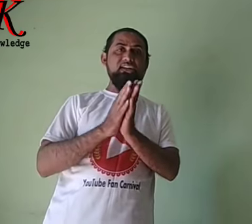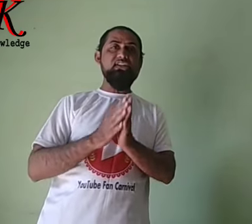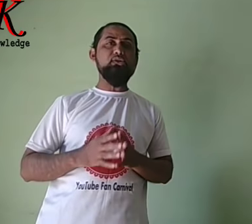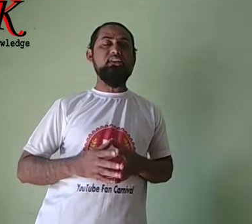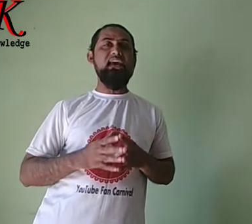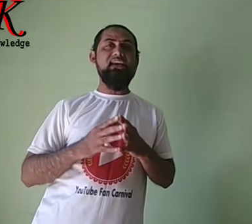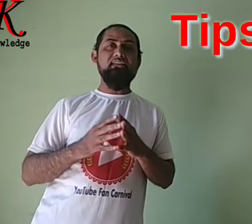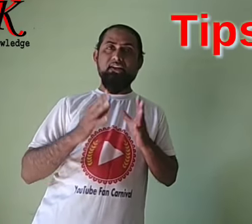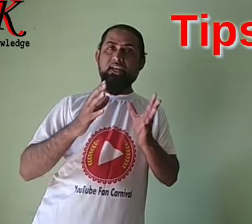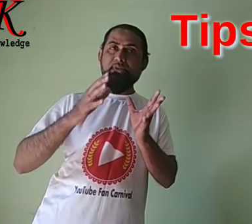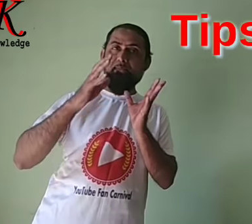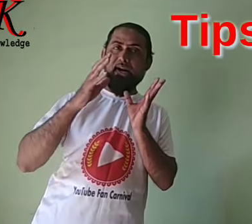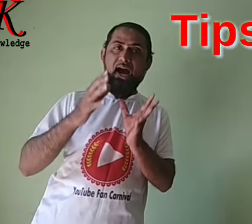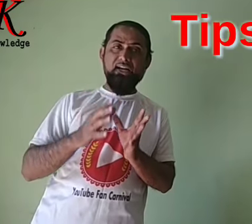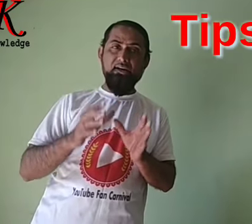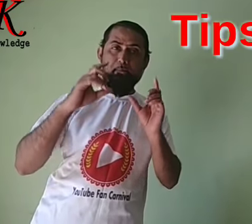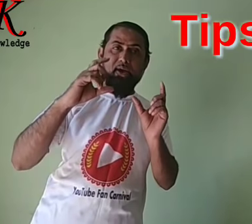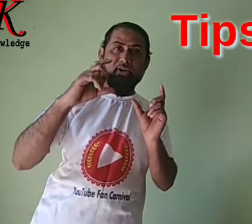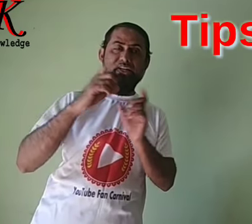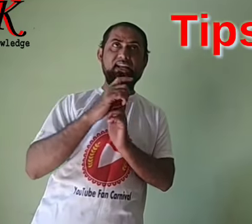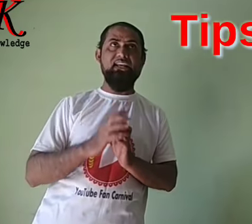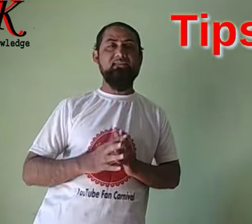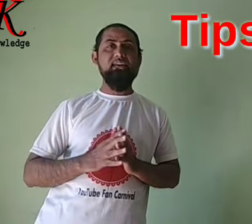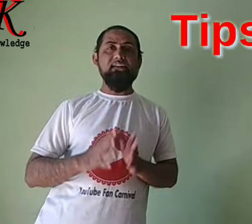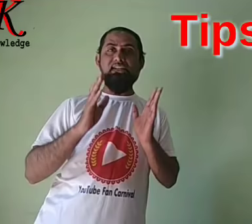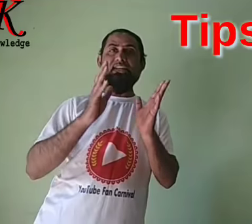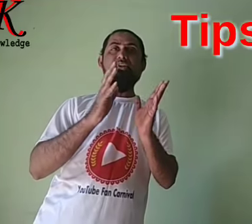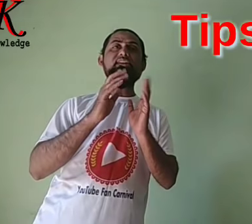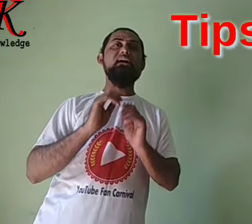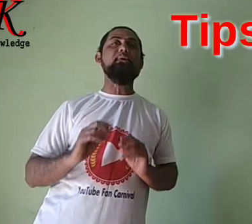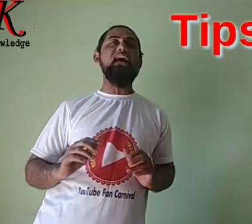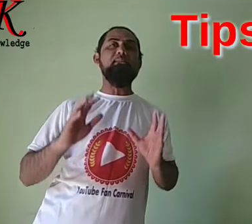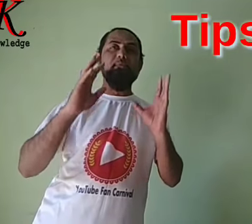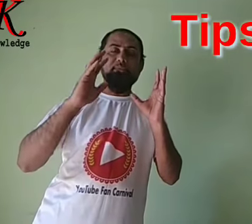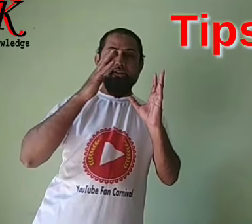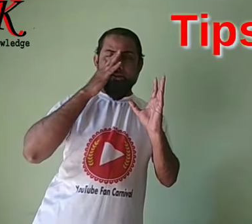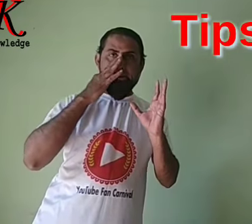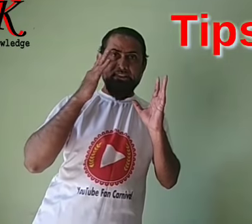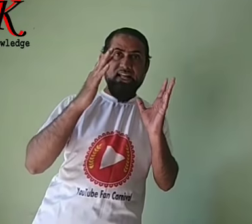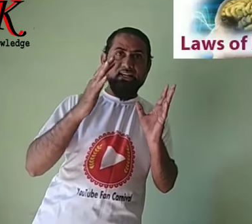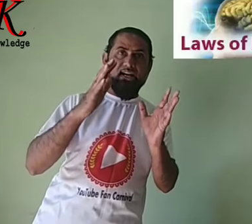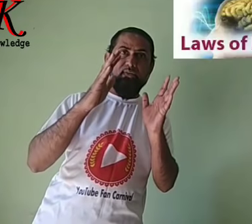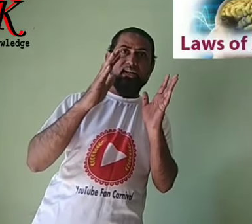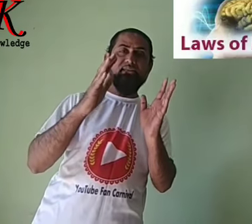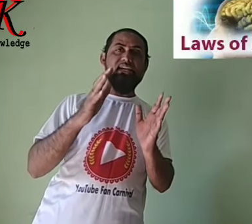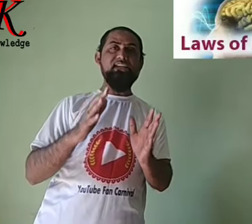चीज होती है tips number 8 memory technique जैसे for example आप याद कर रहे है wonder of science